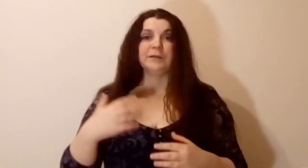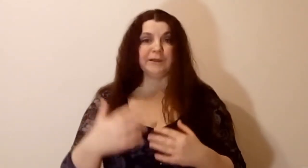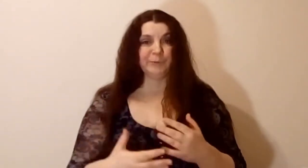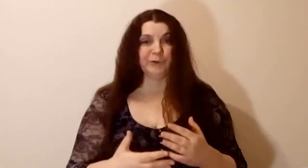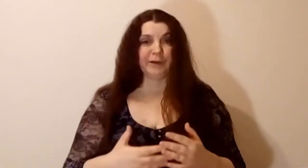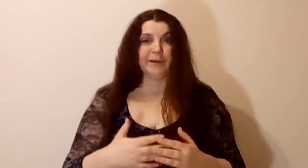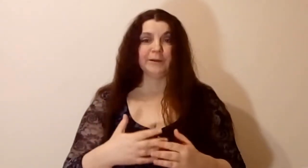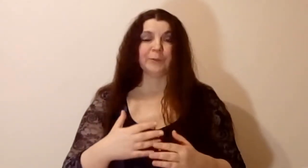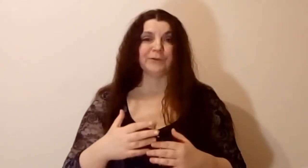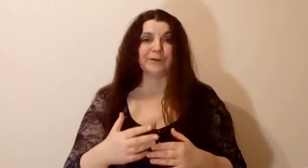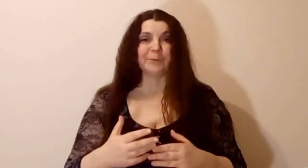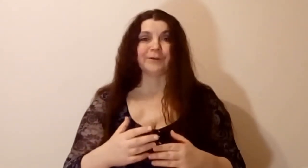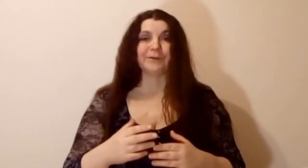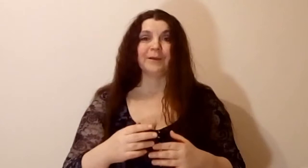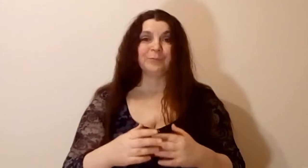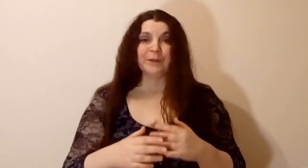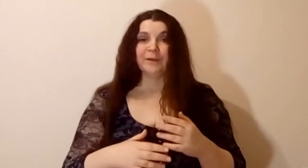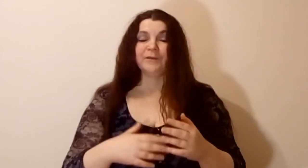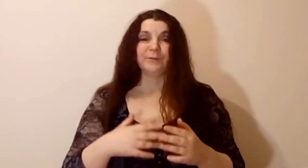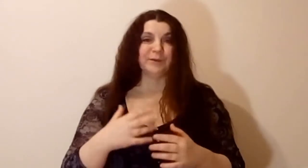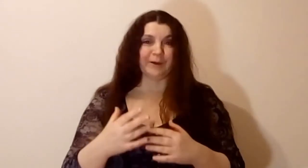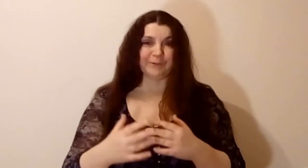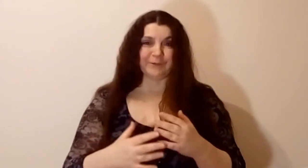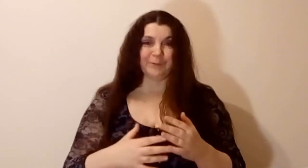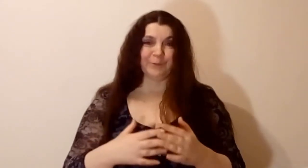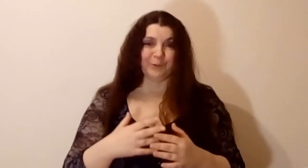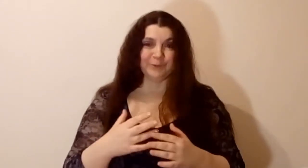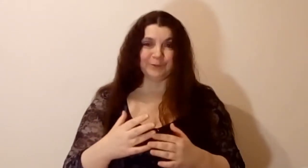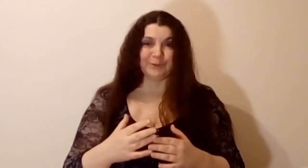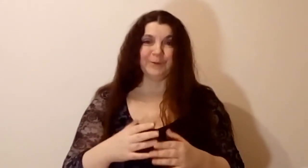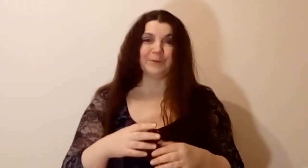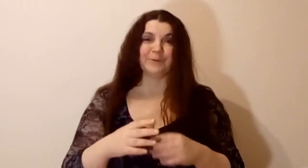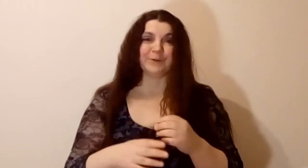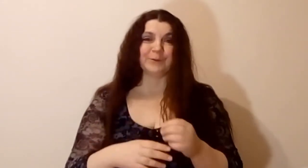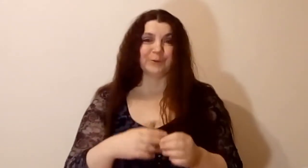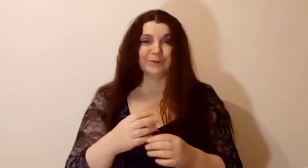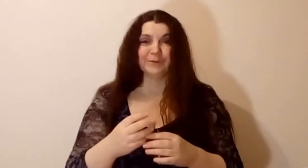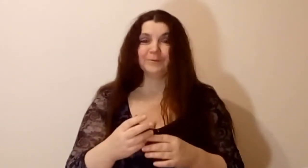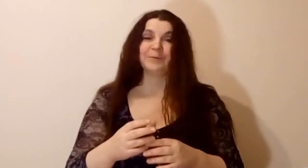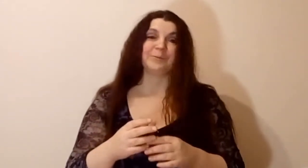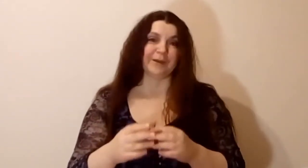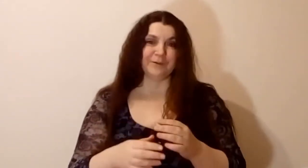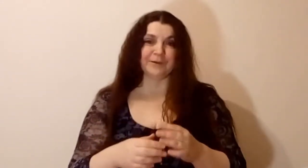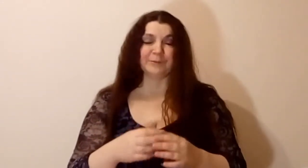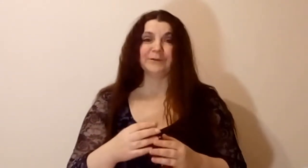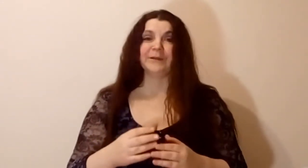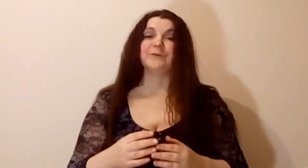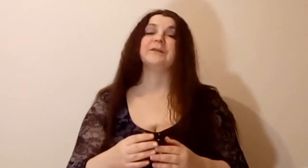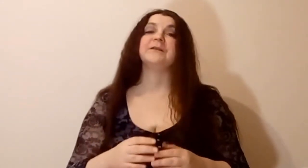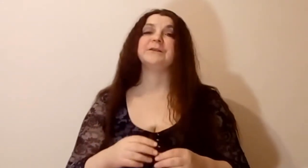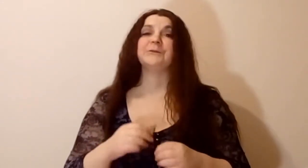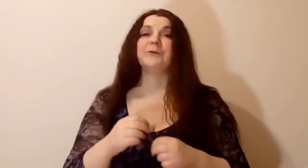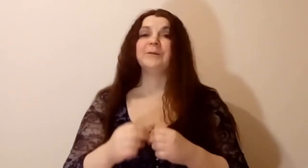данный мой коллега просто-напросто изменялся полностью. Вот, прям видно было на его отец, что он